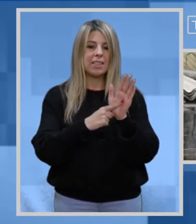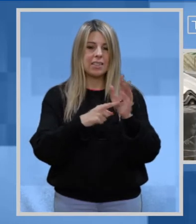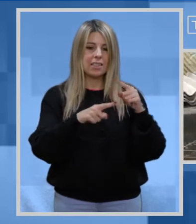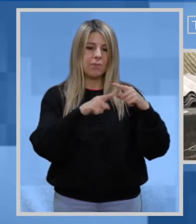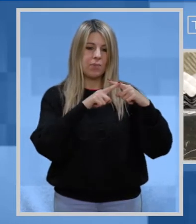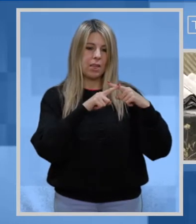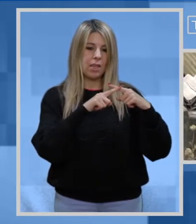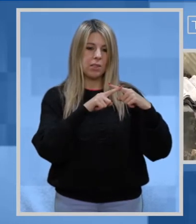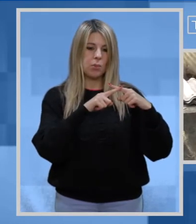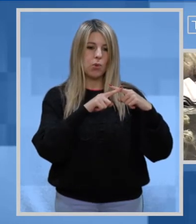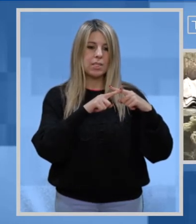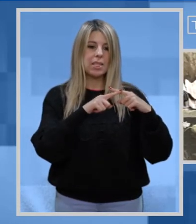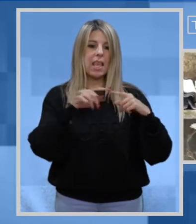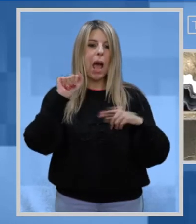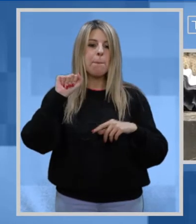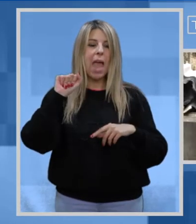Giampaolo Lilliu